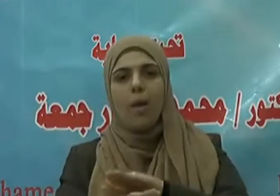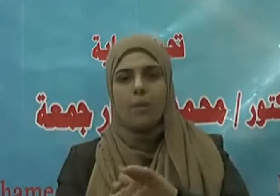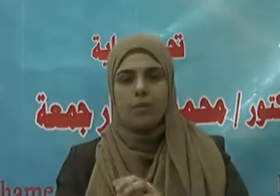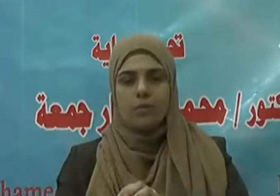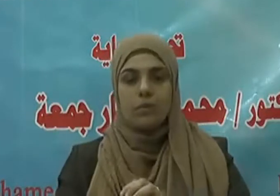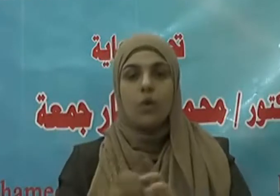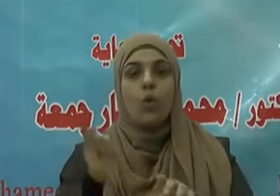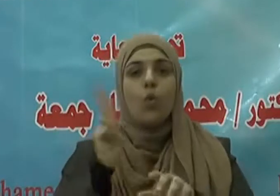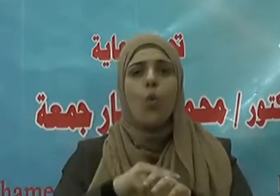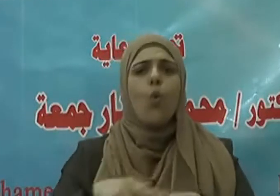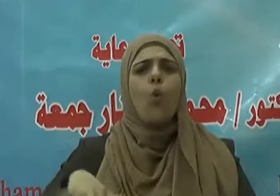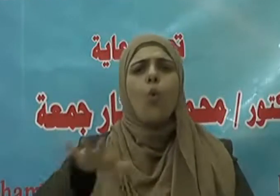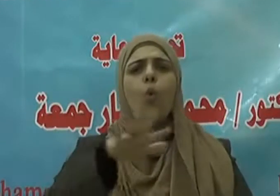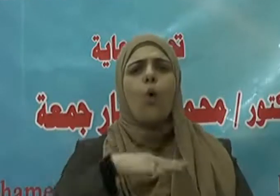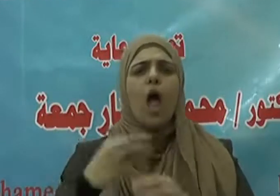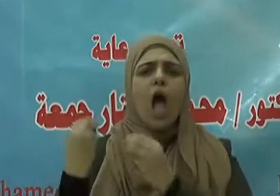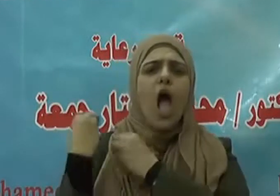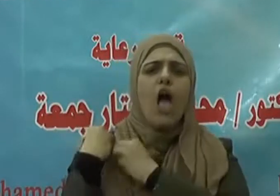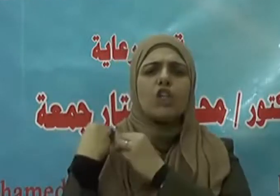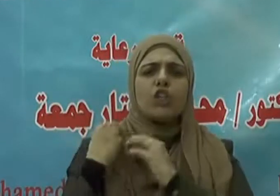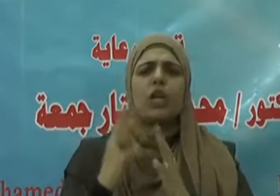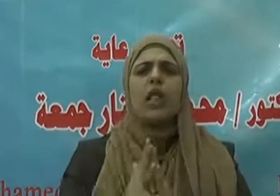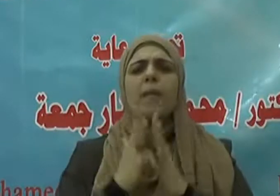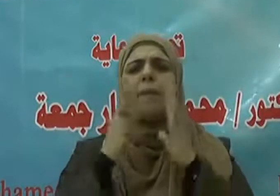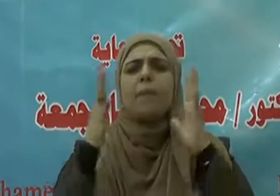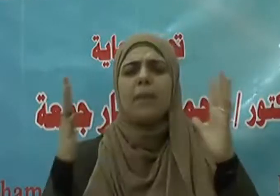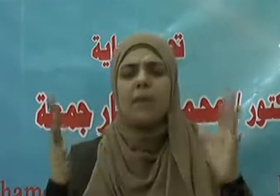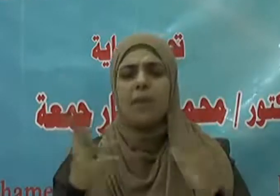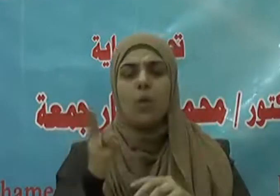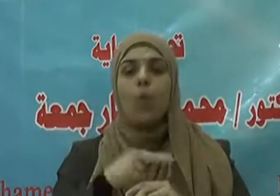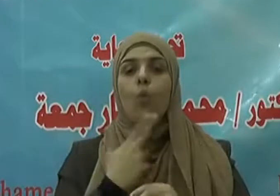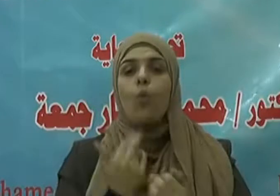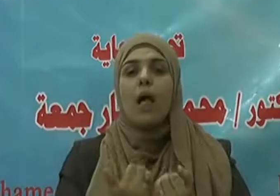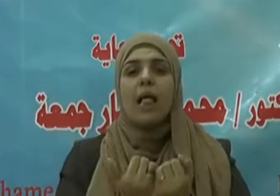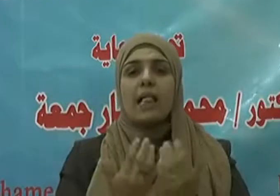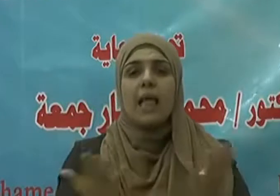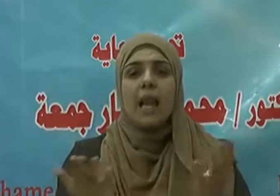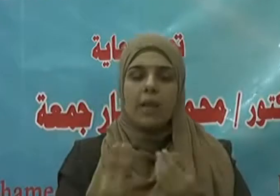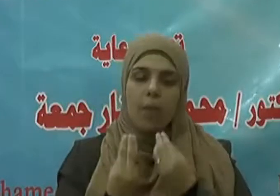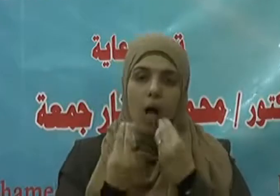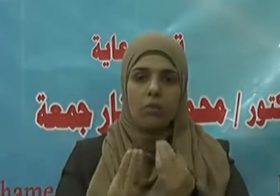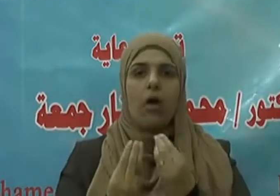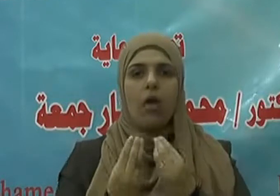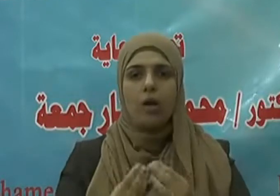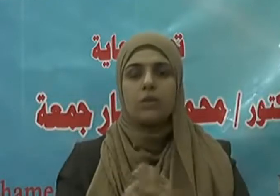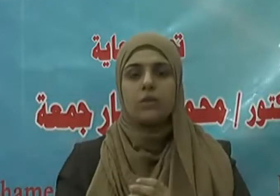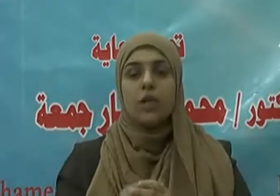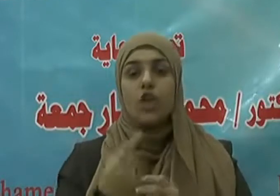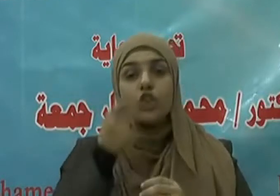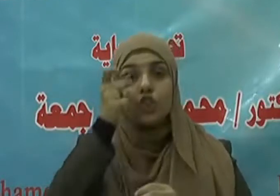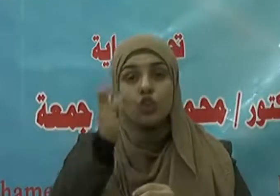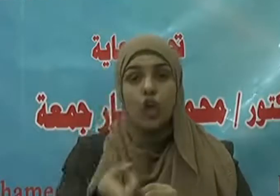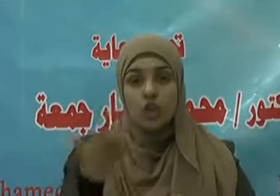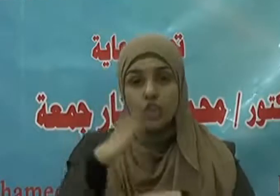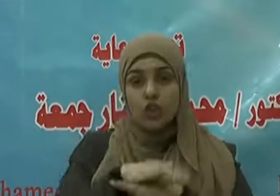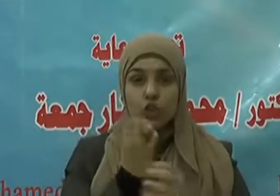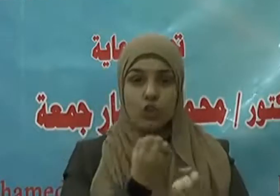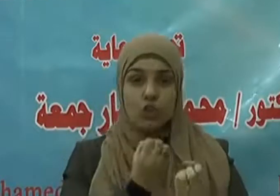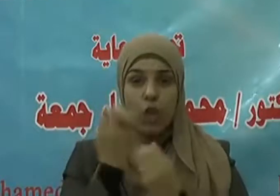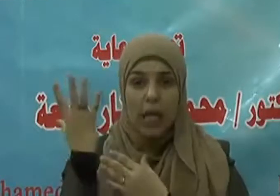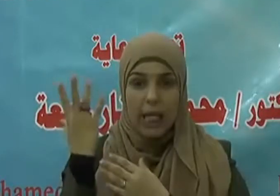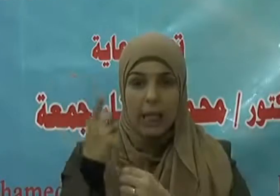ولا تعاونوا على الإثم والعدوان اللهم ارحم شهداءنا وطهر